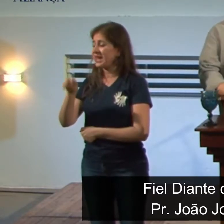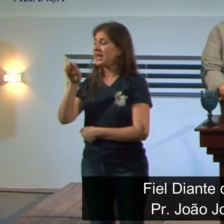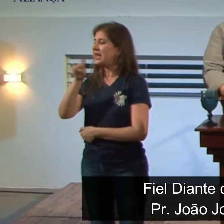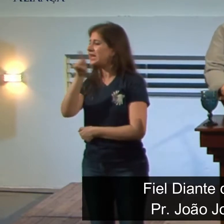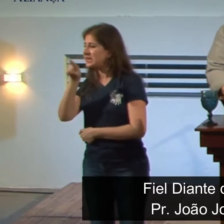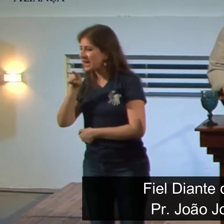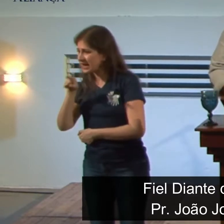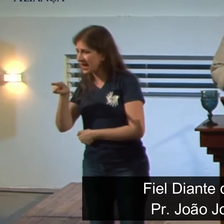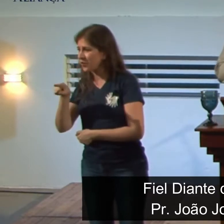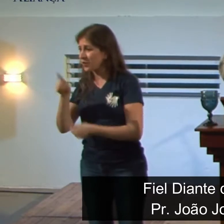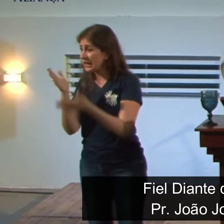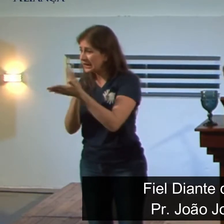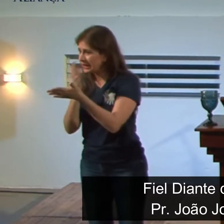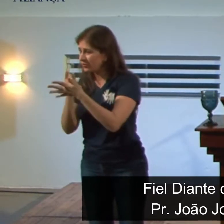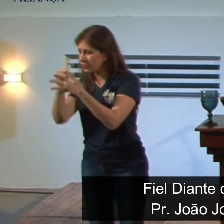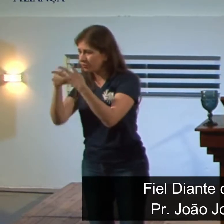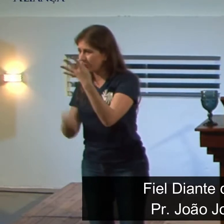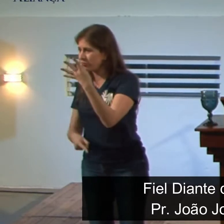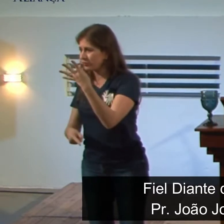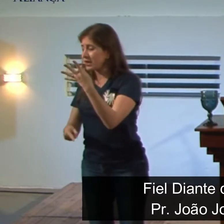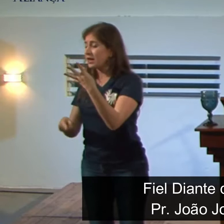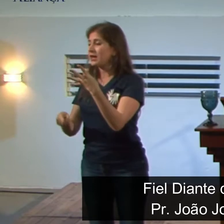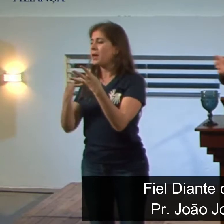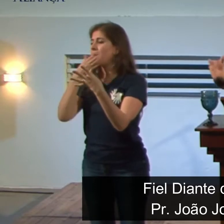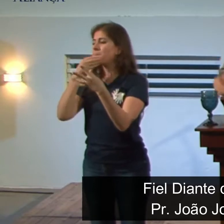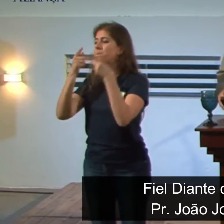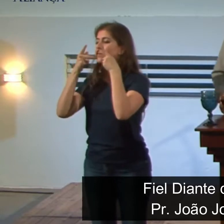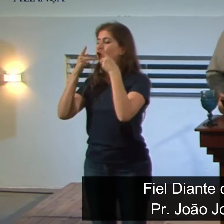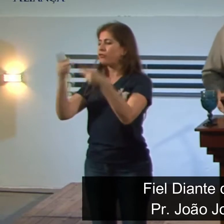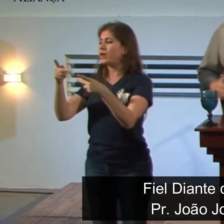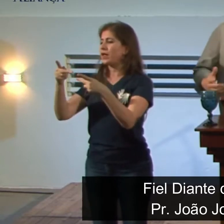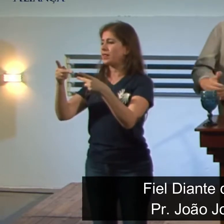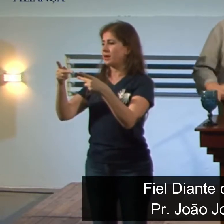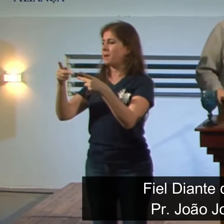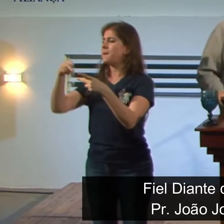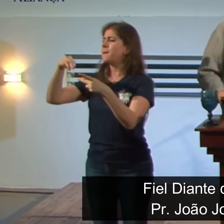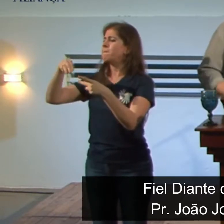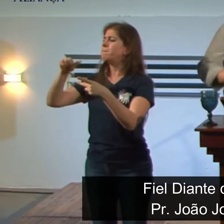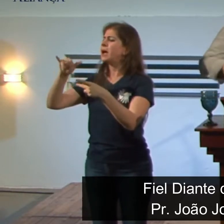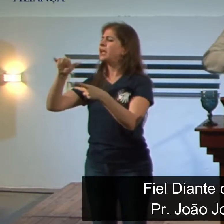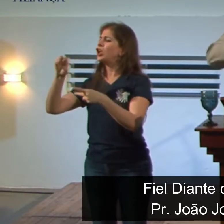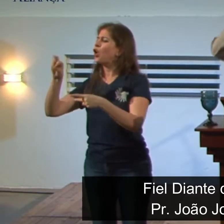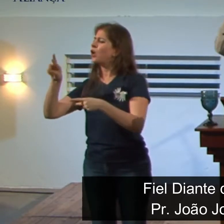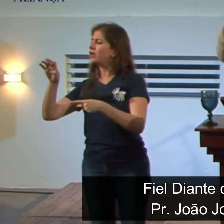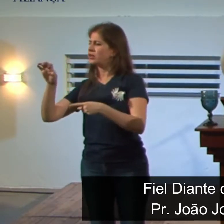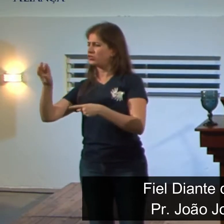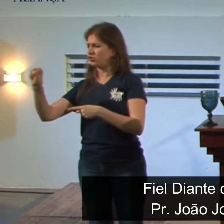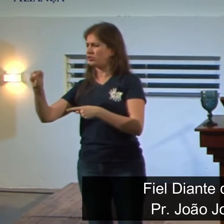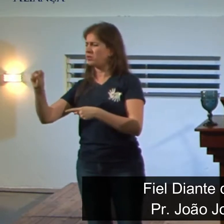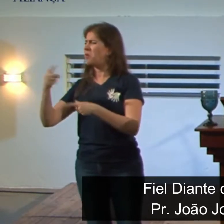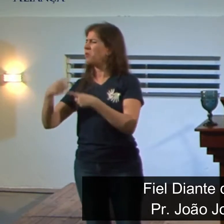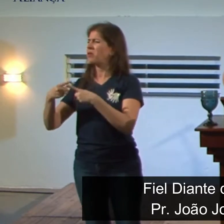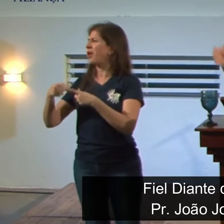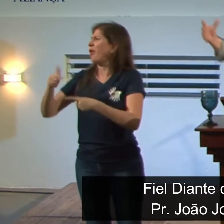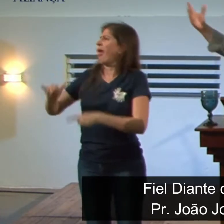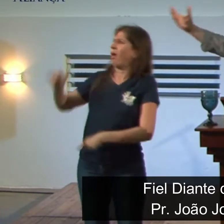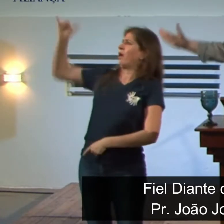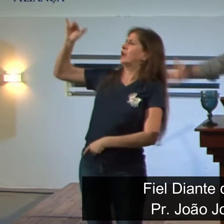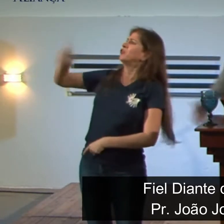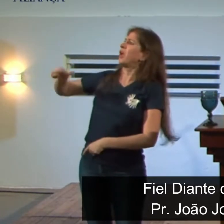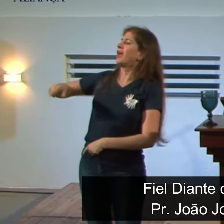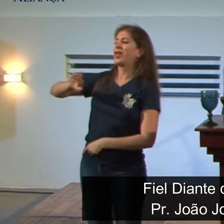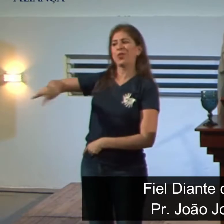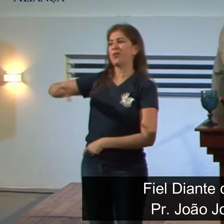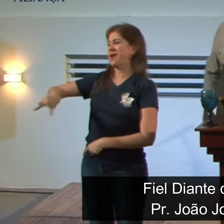dentro da divisão conhecida como profetas maiores, você já deve ter ouvido isso, profetas maiores, não eram nem por causa de estatura, e nem